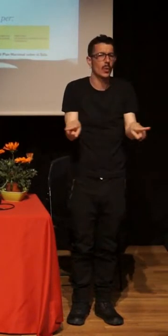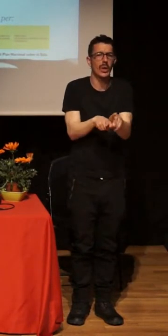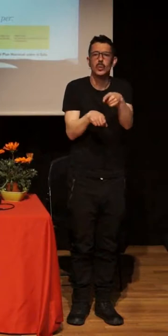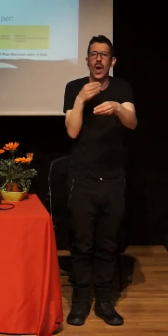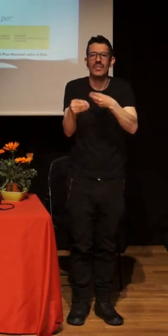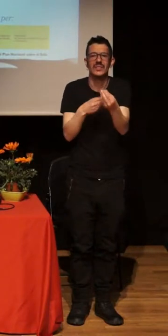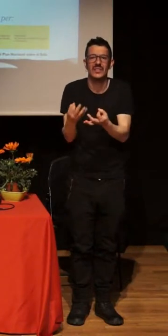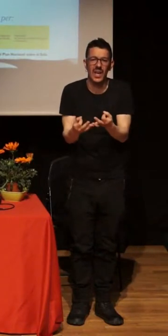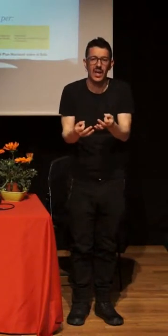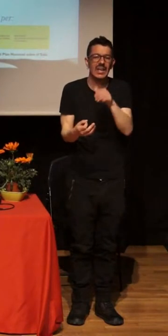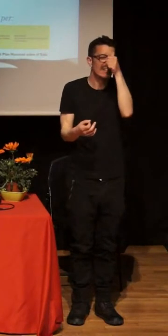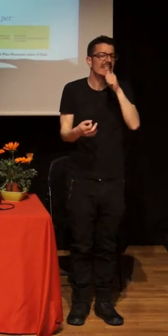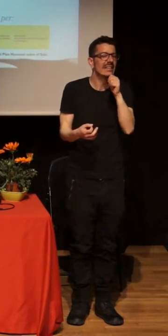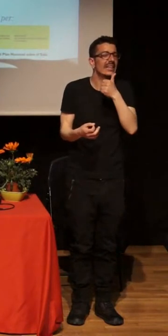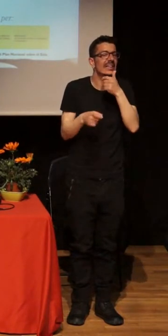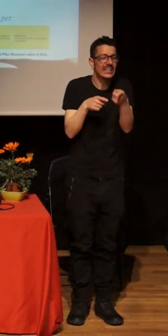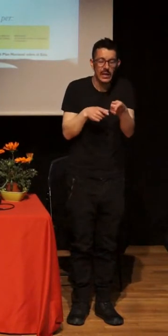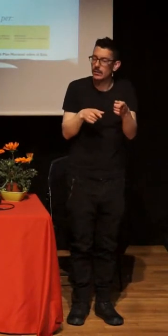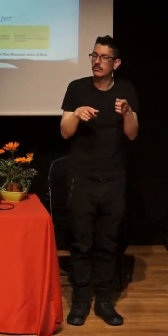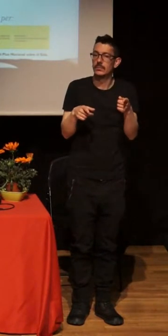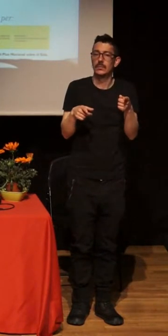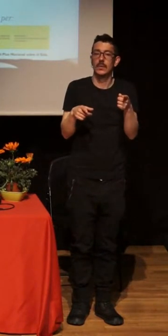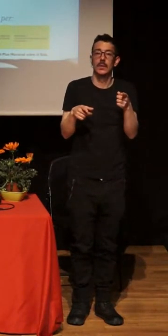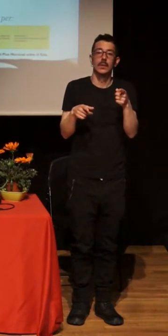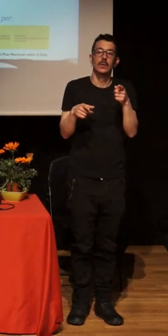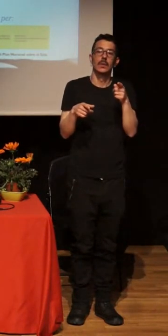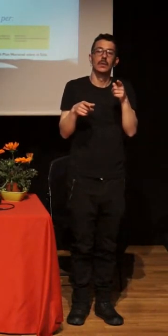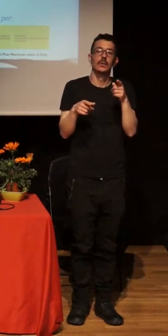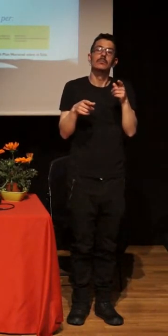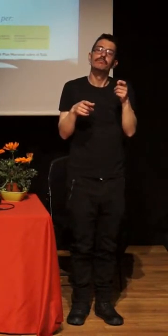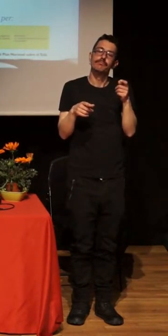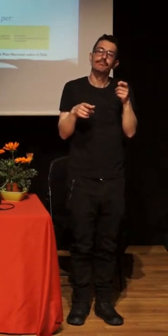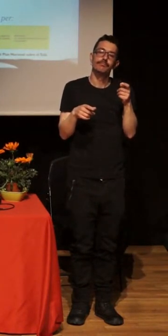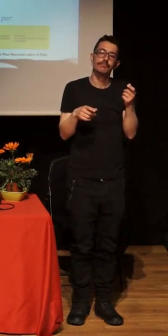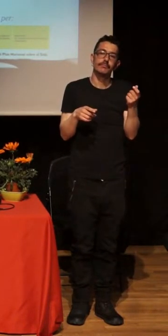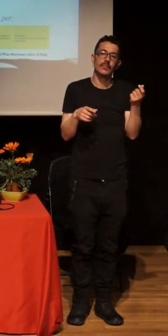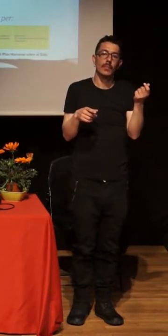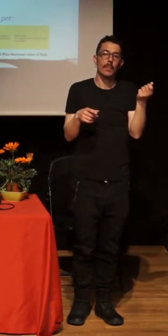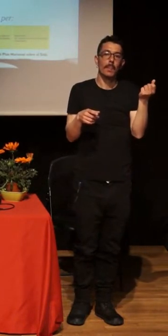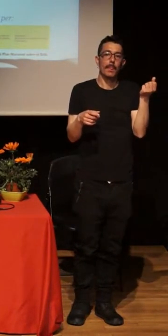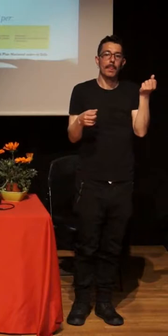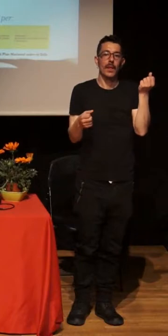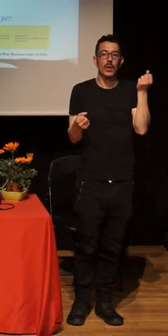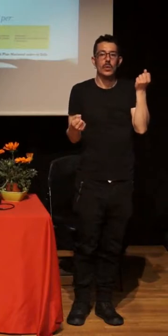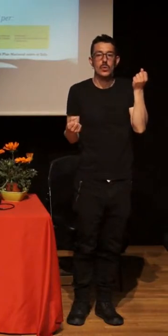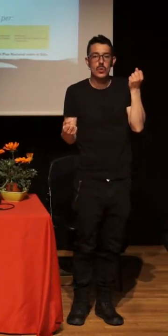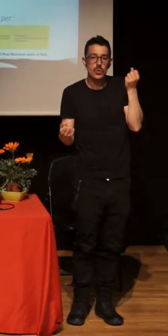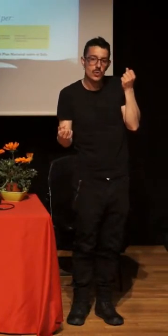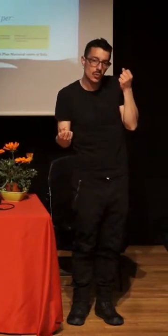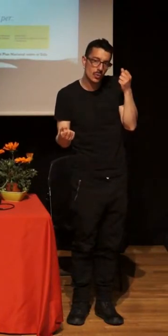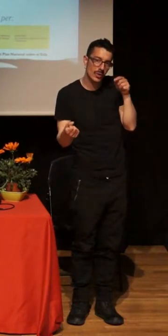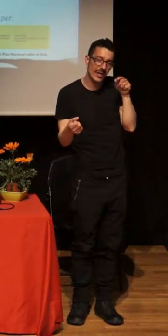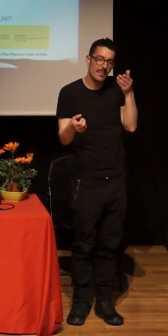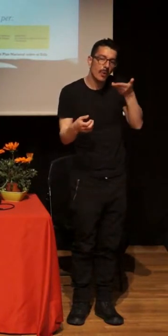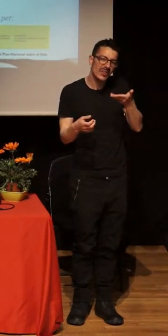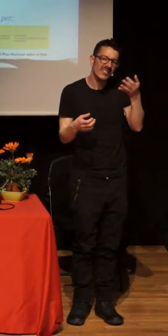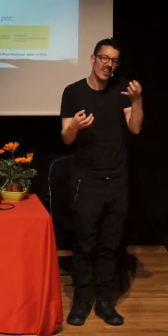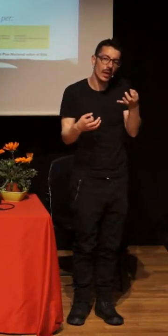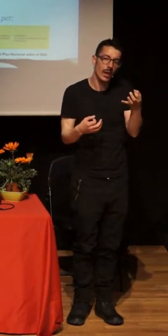importa el cómo lo hagas, centrados en aspectos conductuales que tampoco contemplaban el contexto y que por descontado en ningún